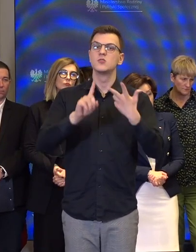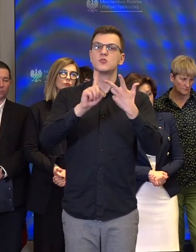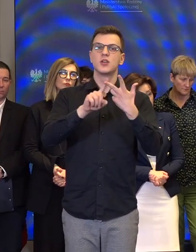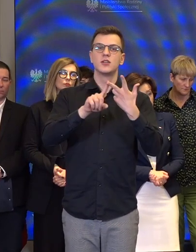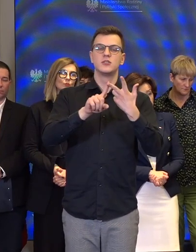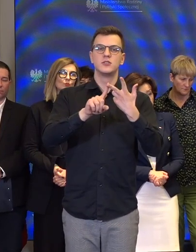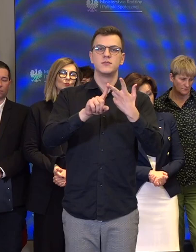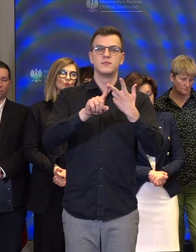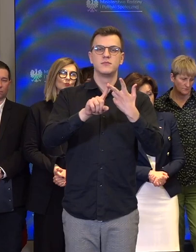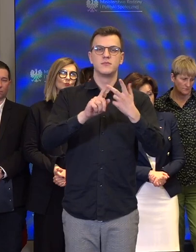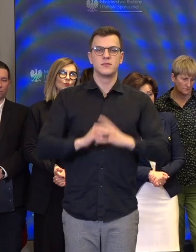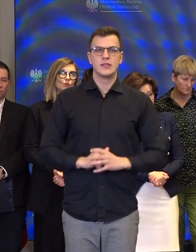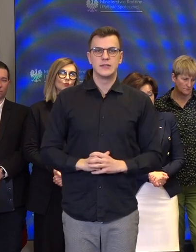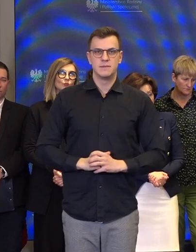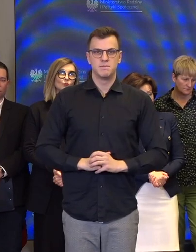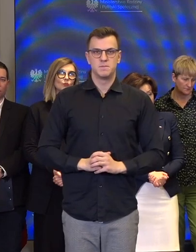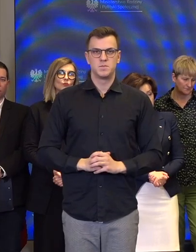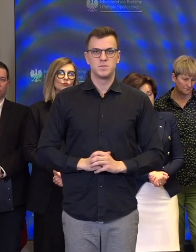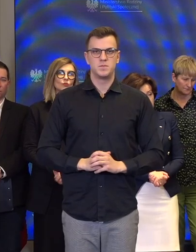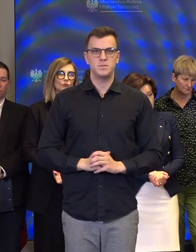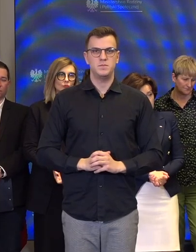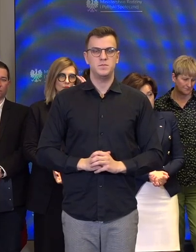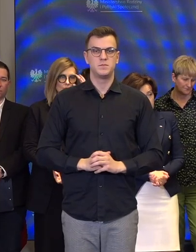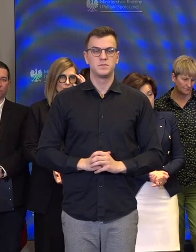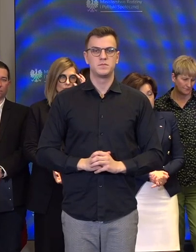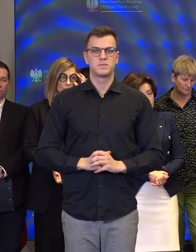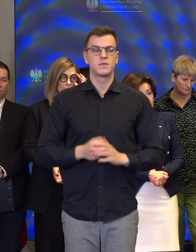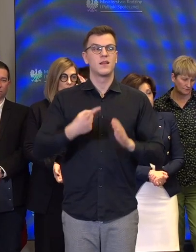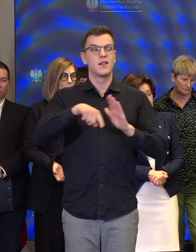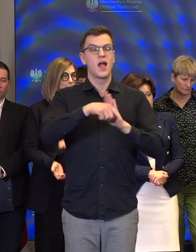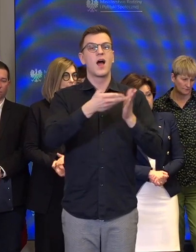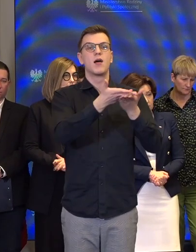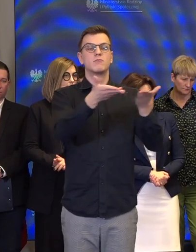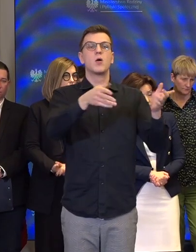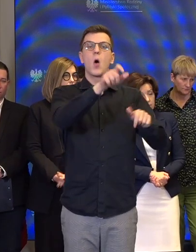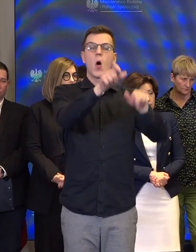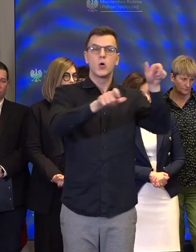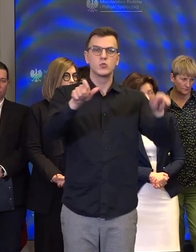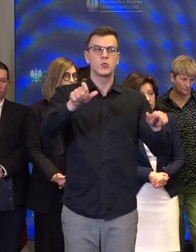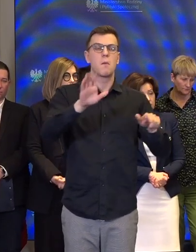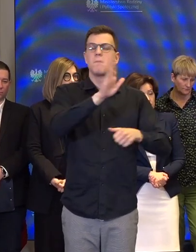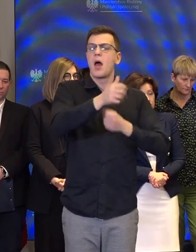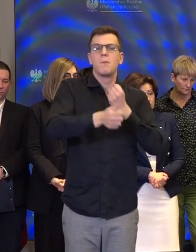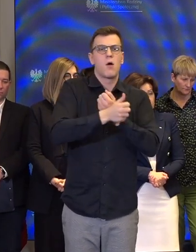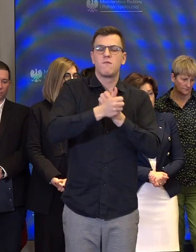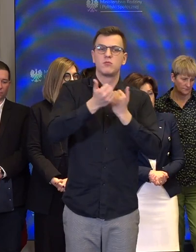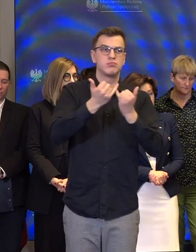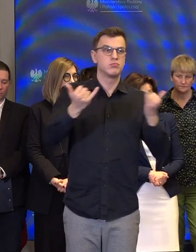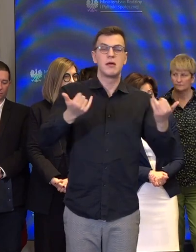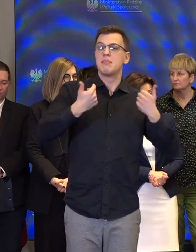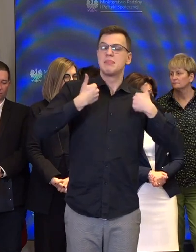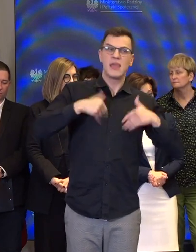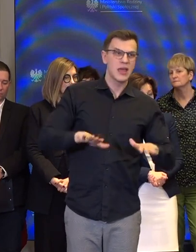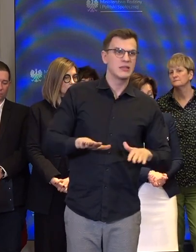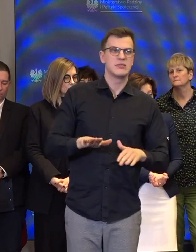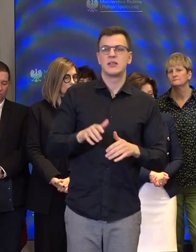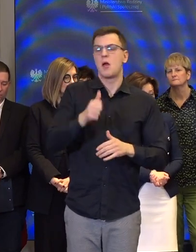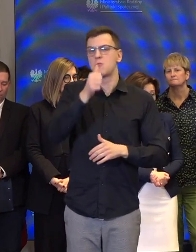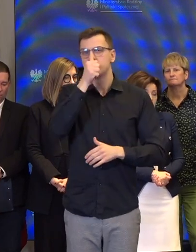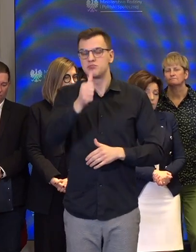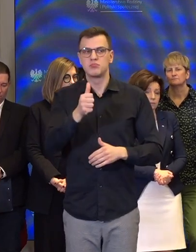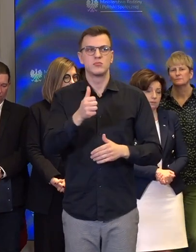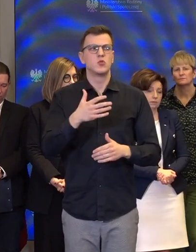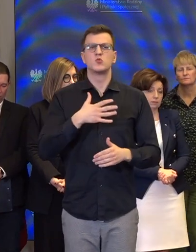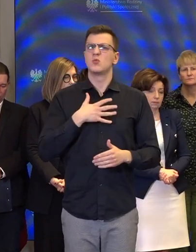dla osób, które z różnych względów nie będą chciały, nie będą mogły, nie będą gotowe,